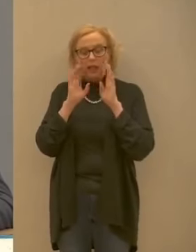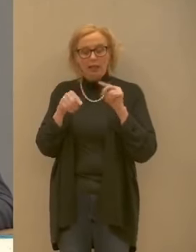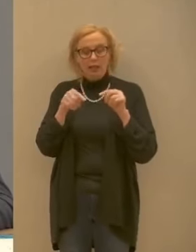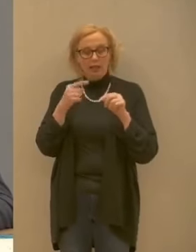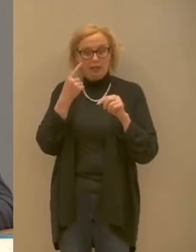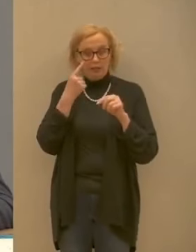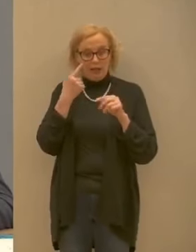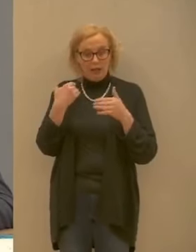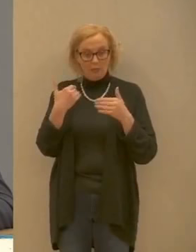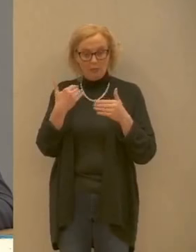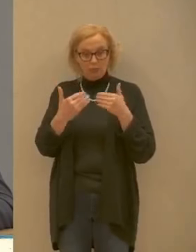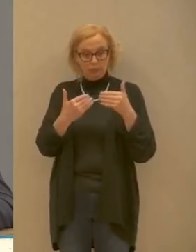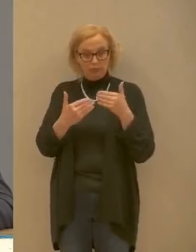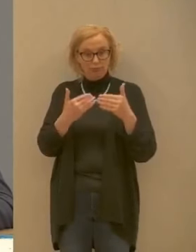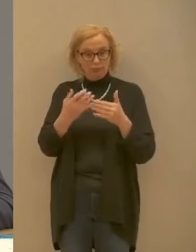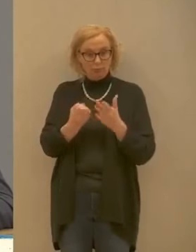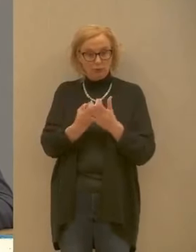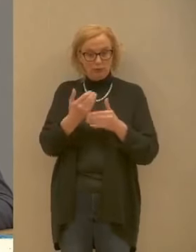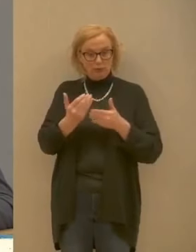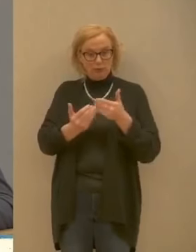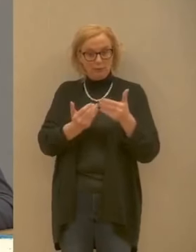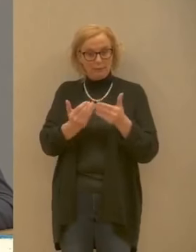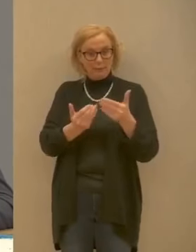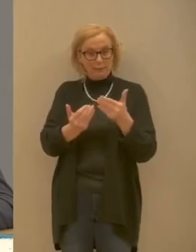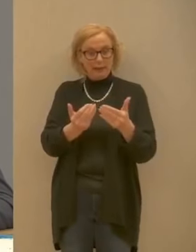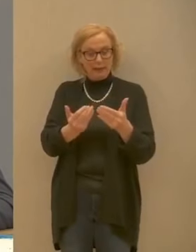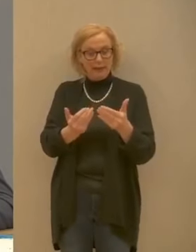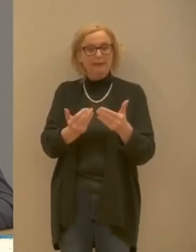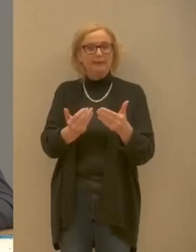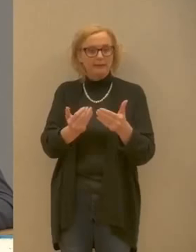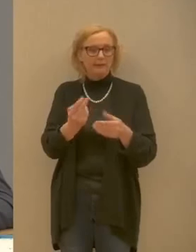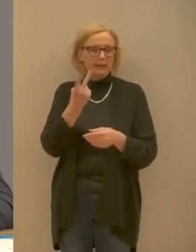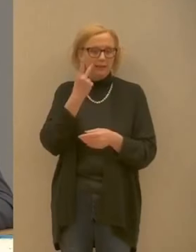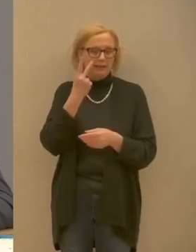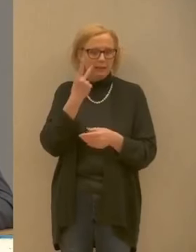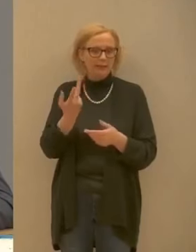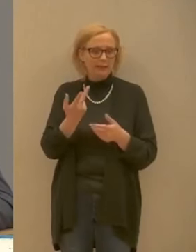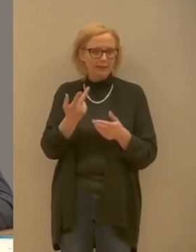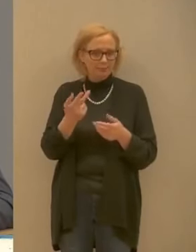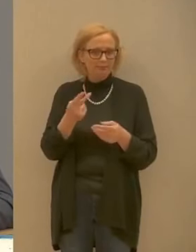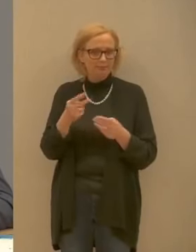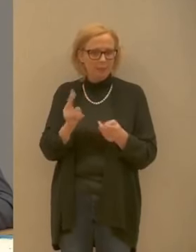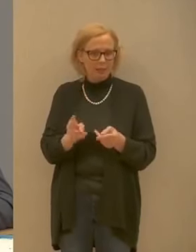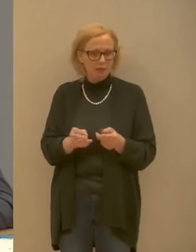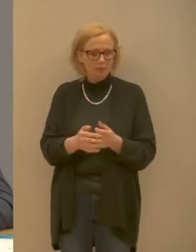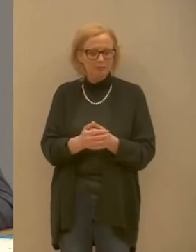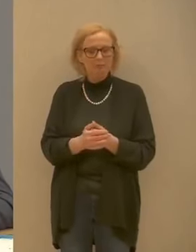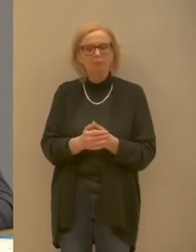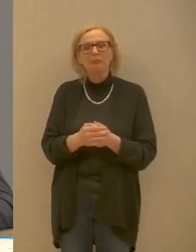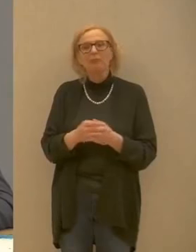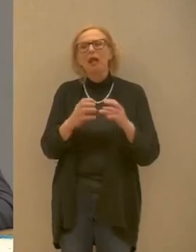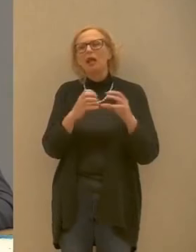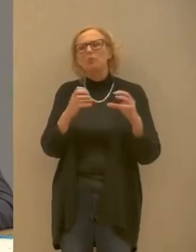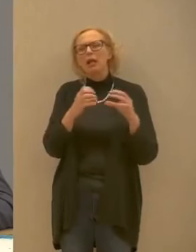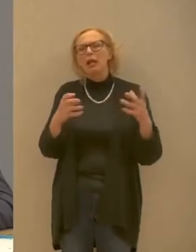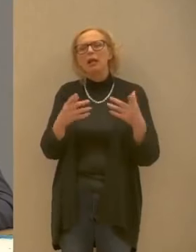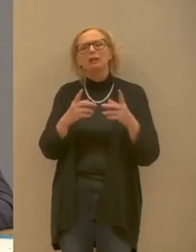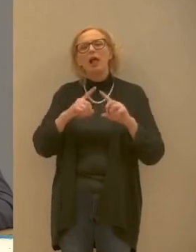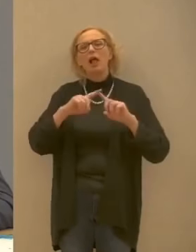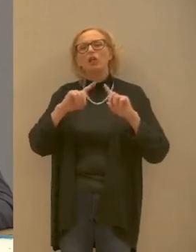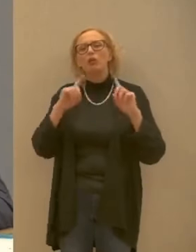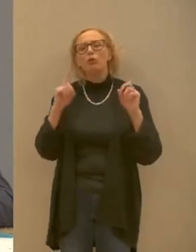occhi in questi momenti è anche questo voglio ringraziare tutte le imprese che si stanno adoperando per